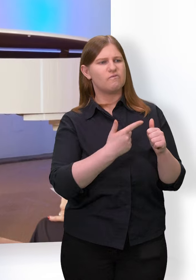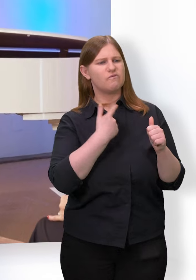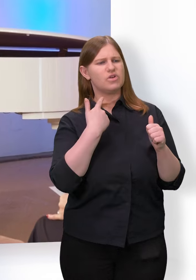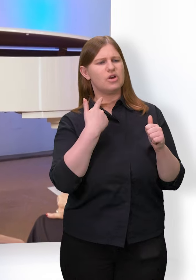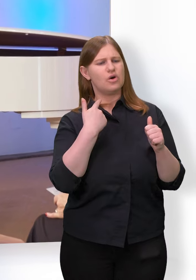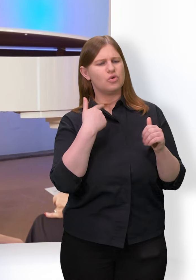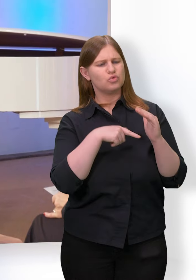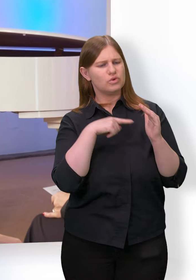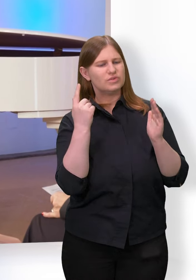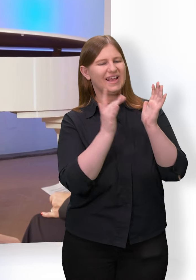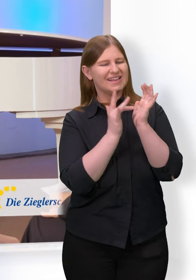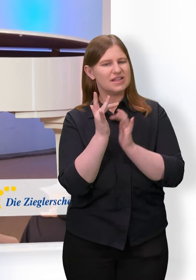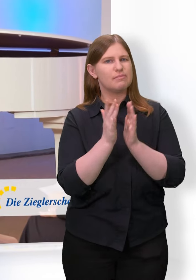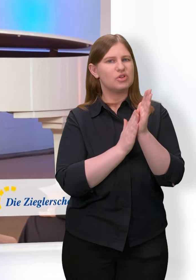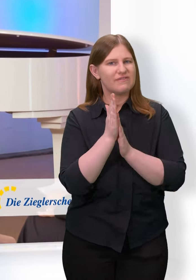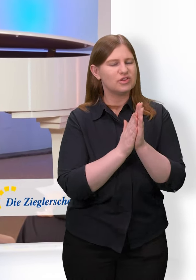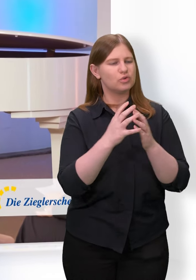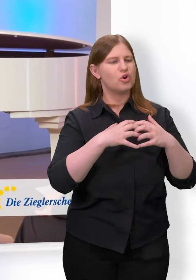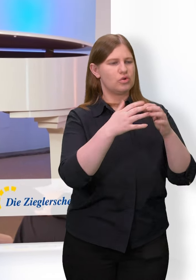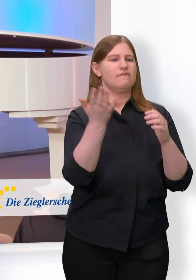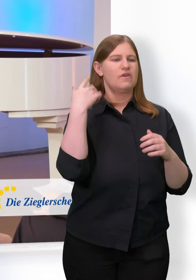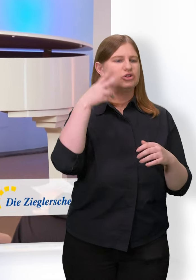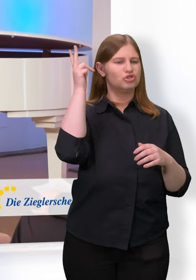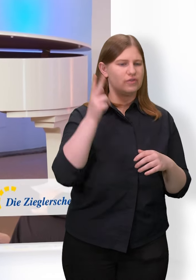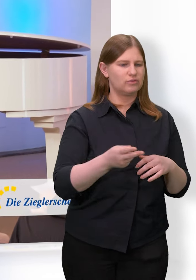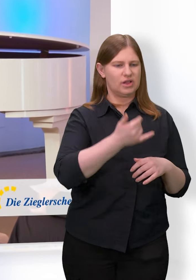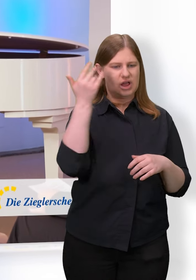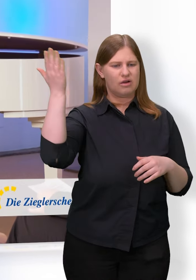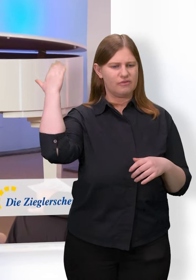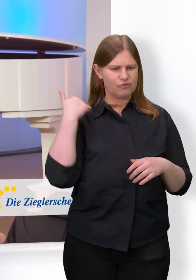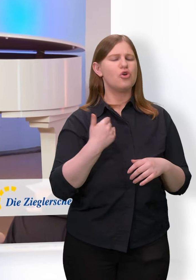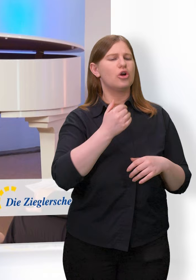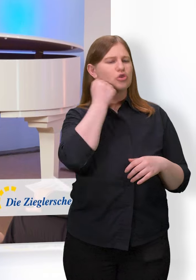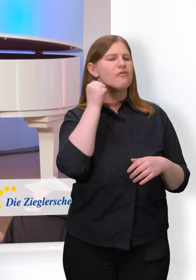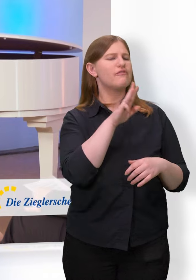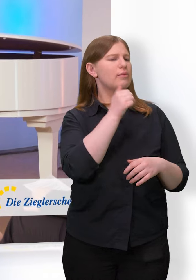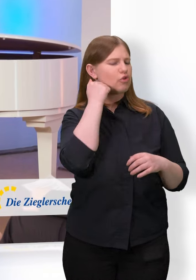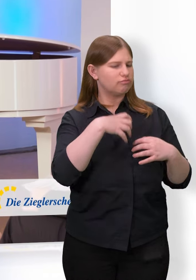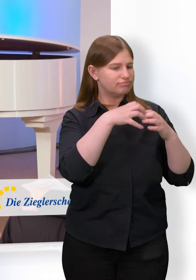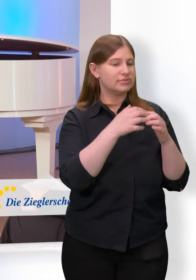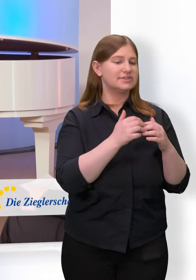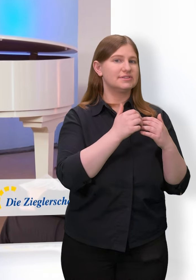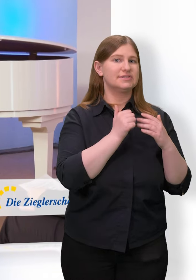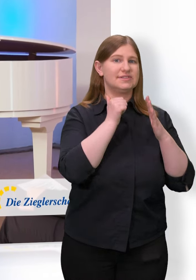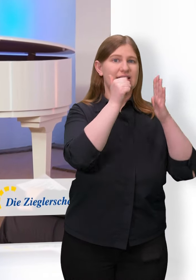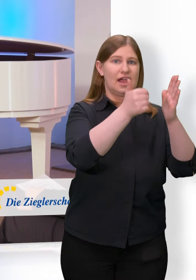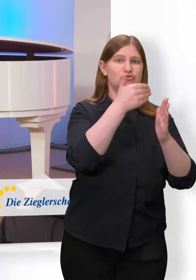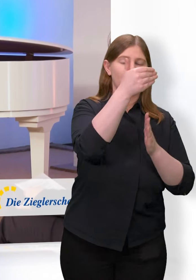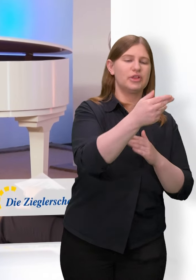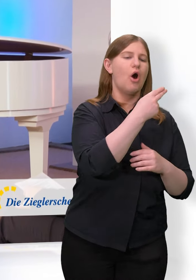gegründet wurden. Vor 200 Jahren ist das Dorf Wilhelmsdorf entstanden und vor sechs Jahren später wurde das Hofmannhaus gegründet als